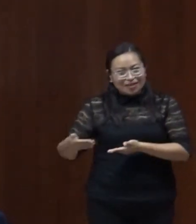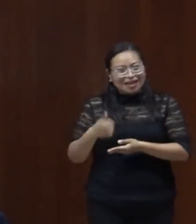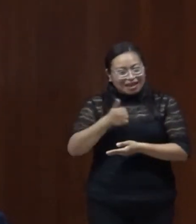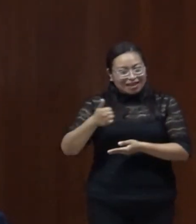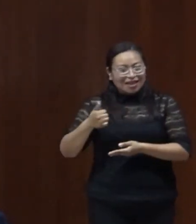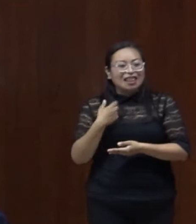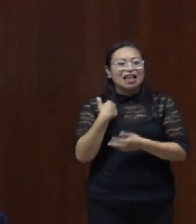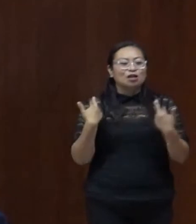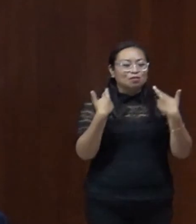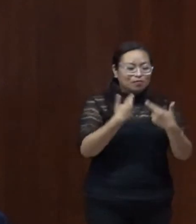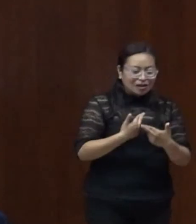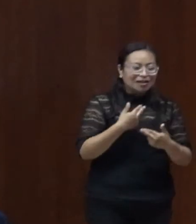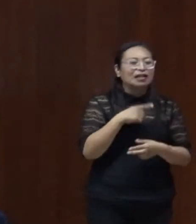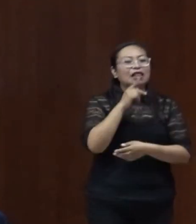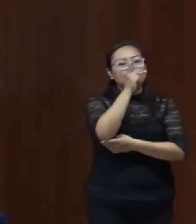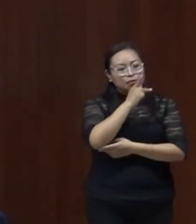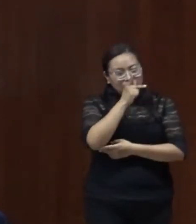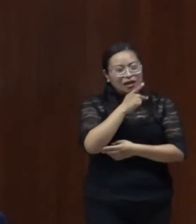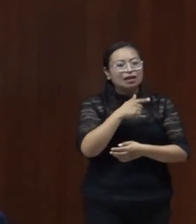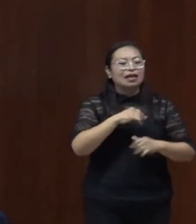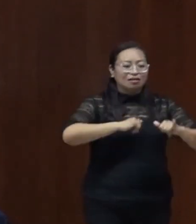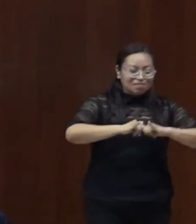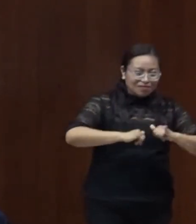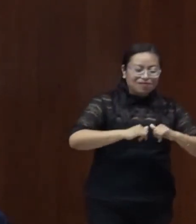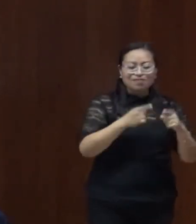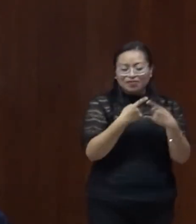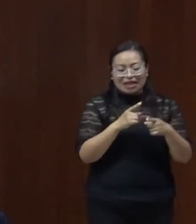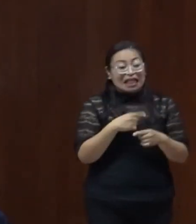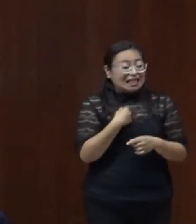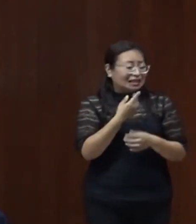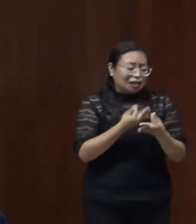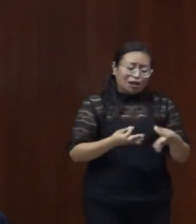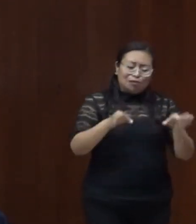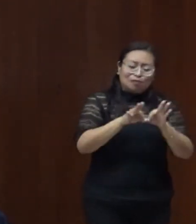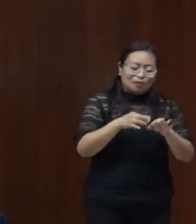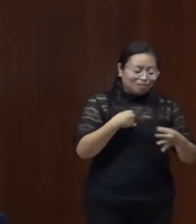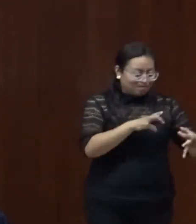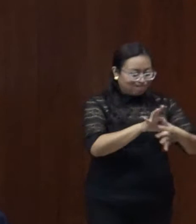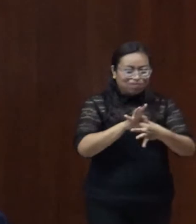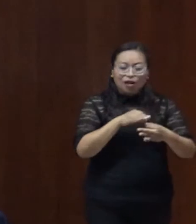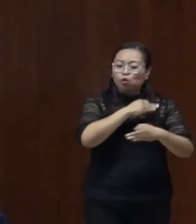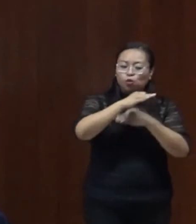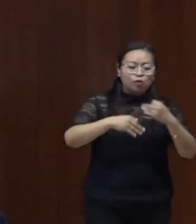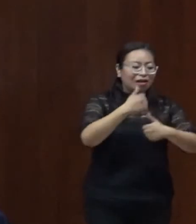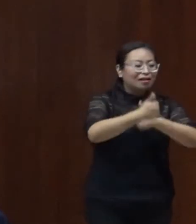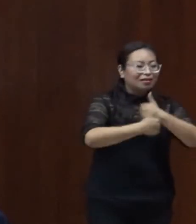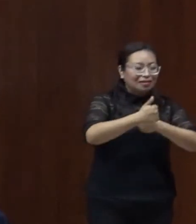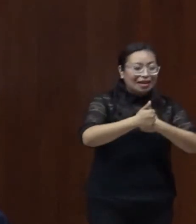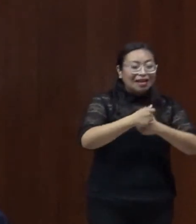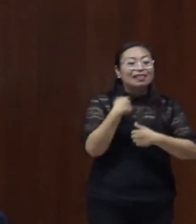Pedagogía y de Geografía. Creo que es fundamental unir esfuerzos desde las carreras que conforman nuestra